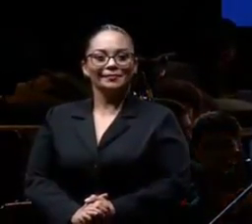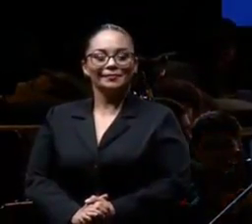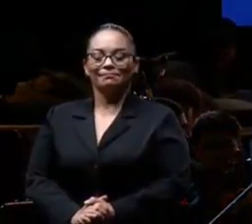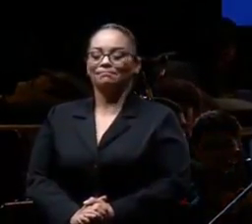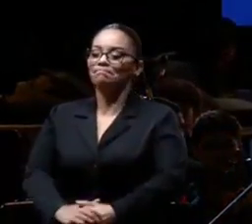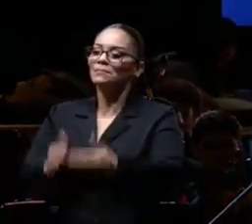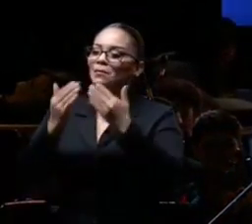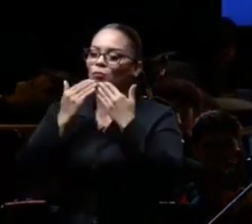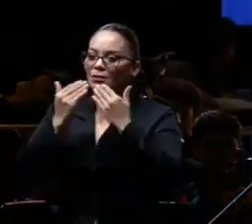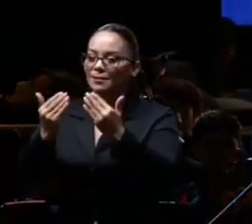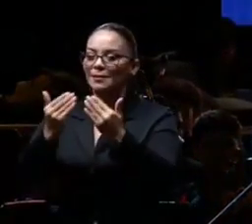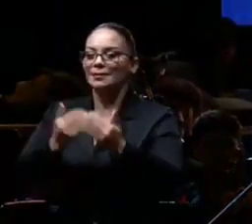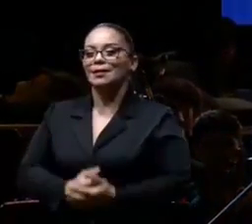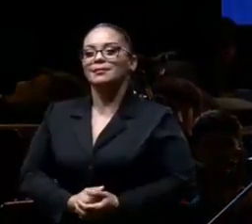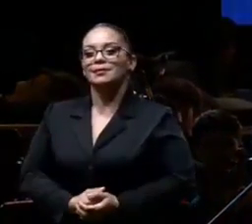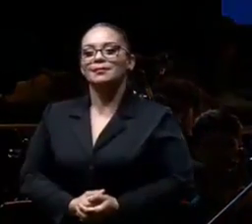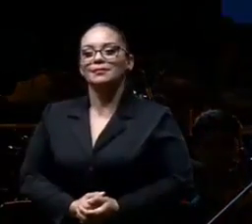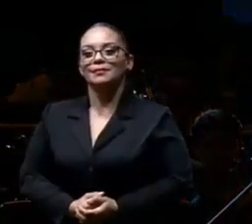Muchísimas gracias,